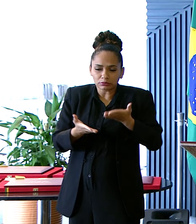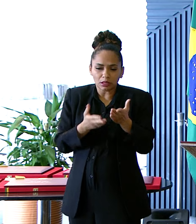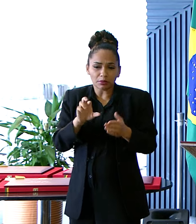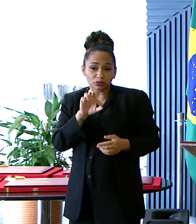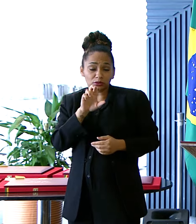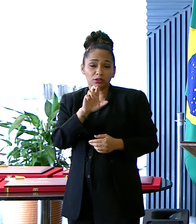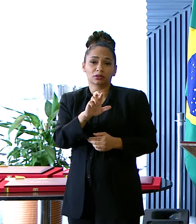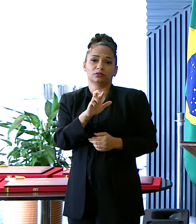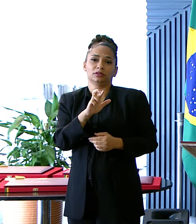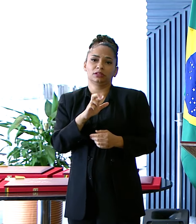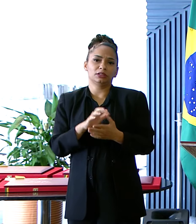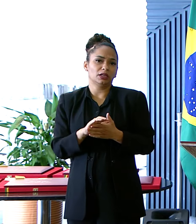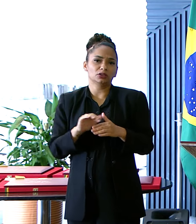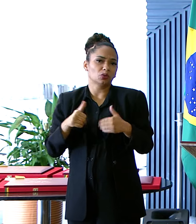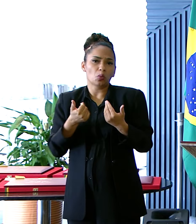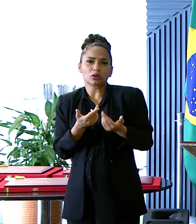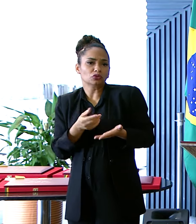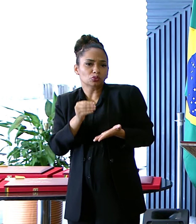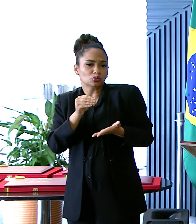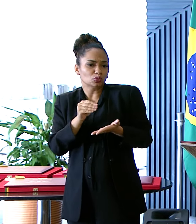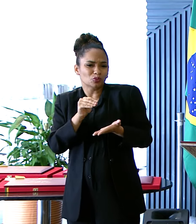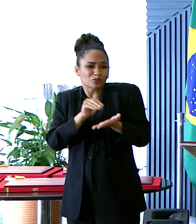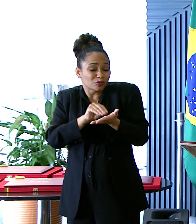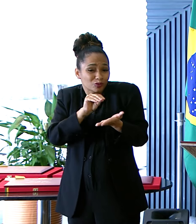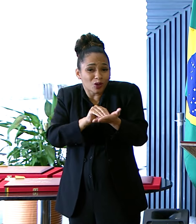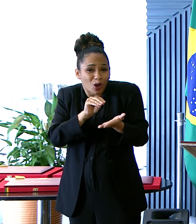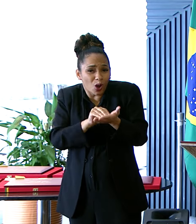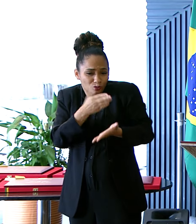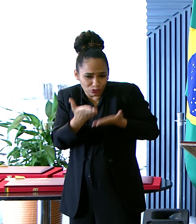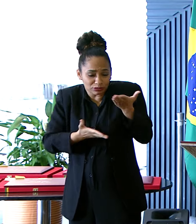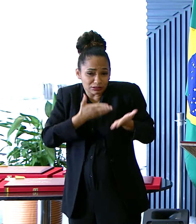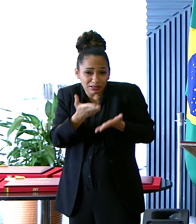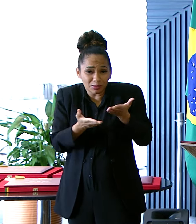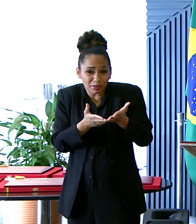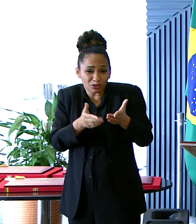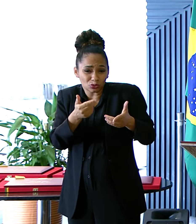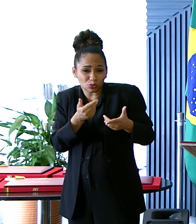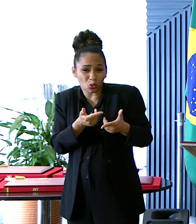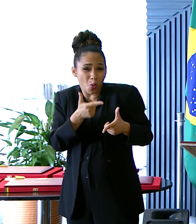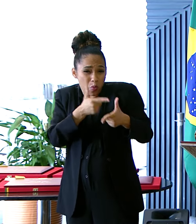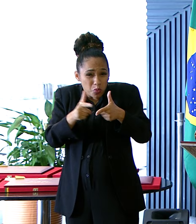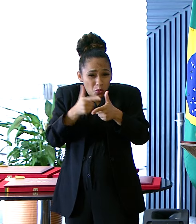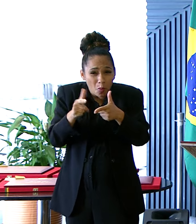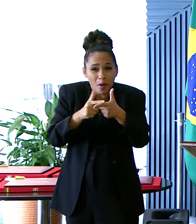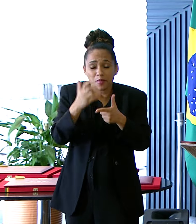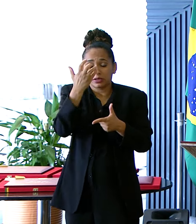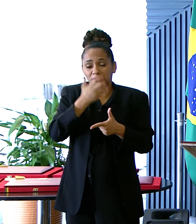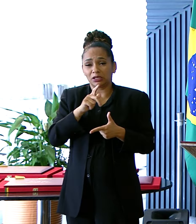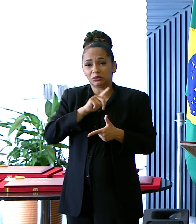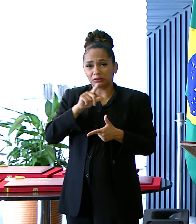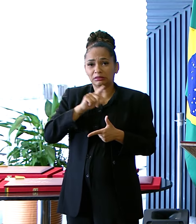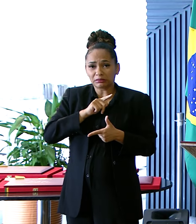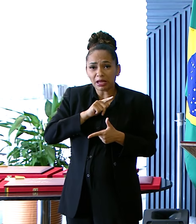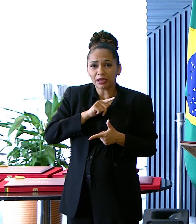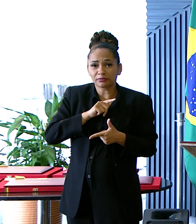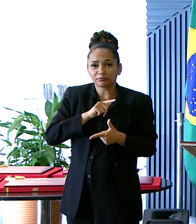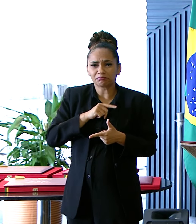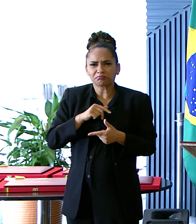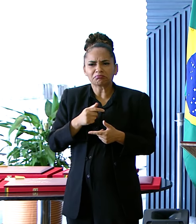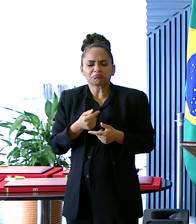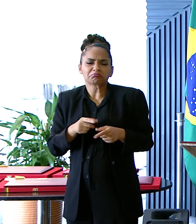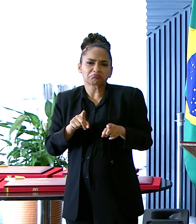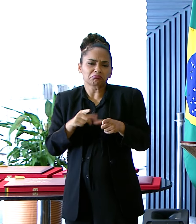Quando não realizado As consequências Graves Que isso traz Incluindo Tantas vezes A mortalidade Materno